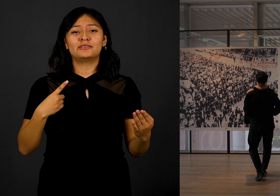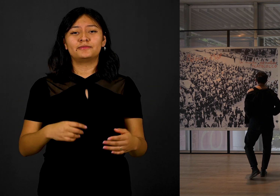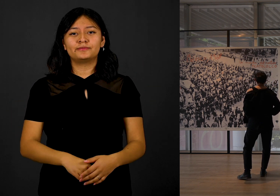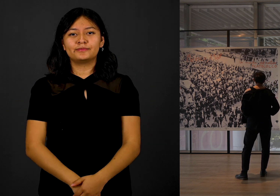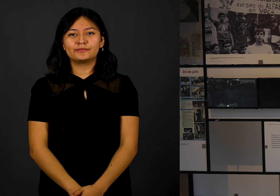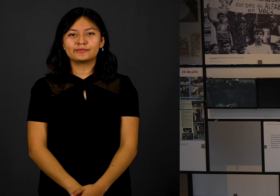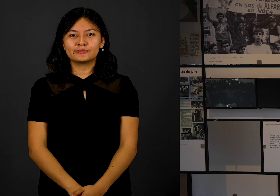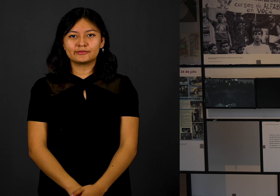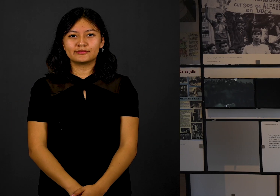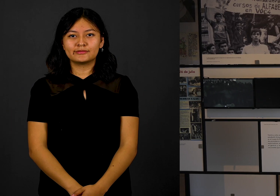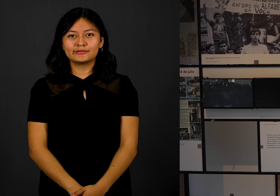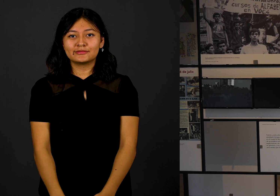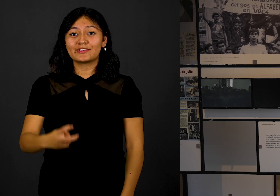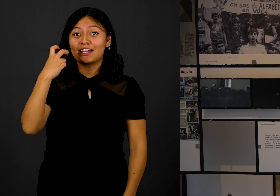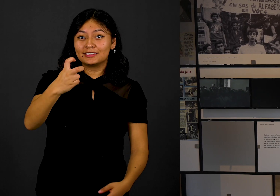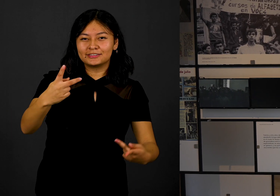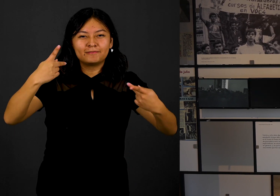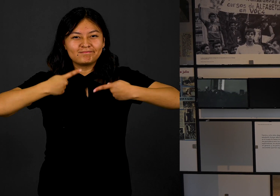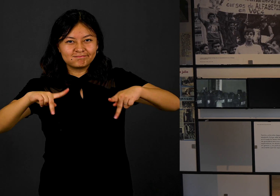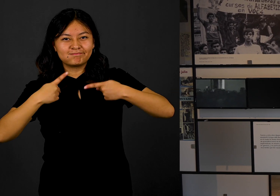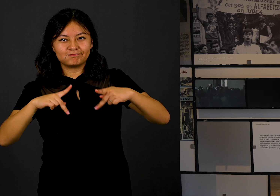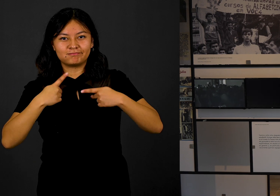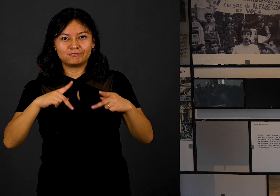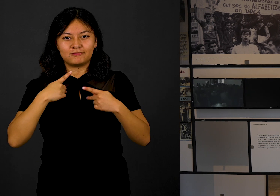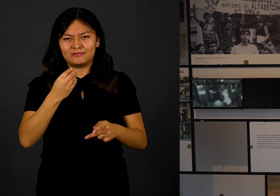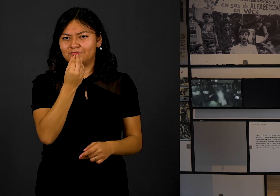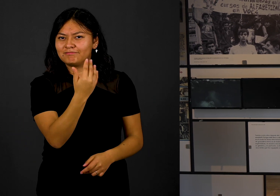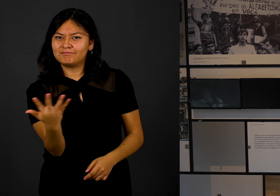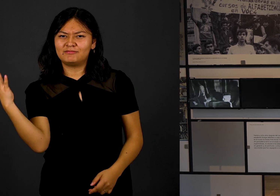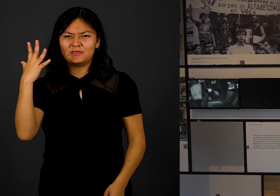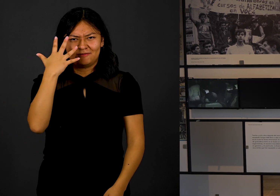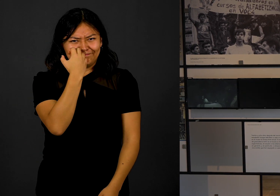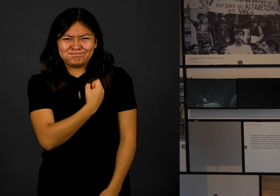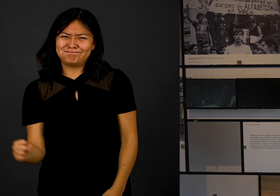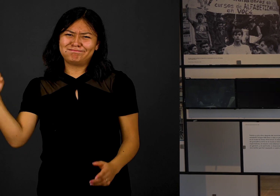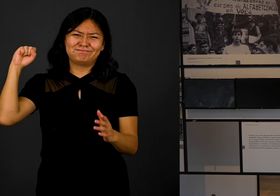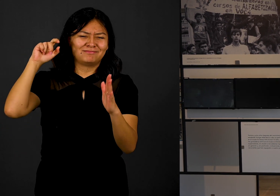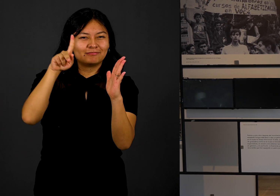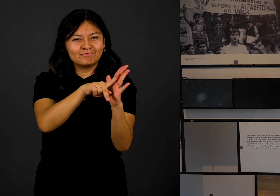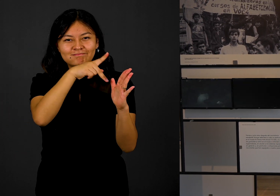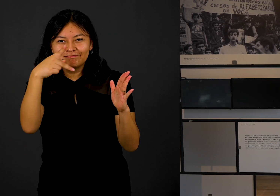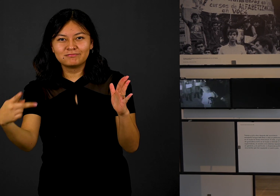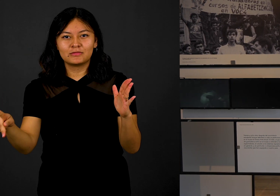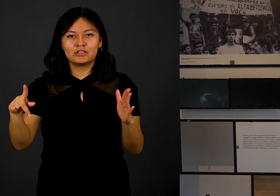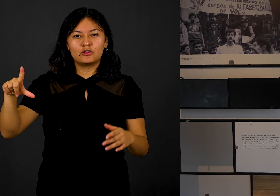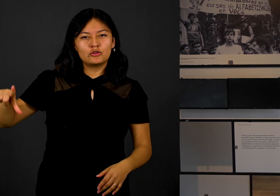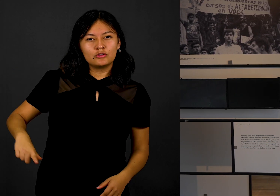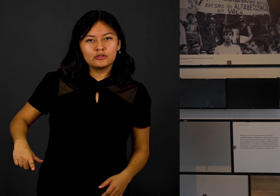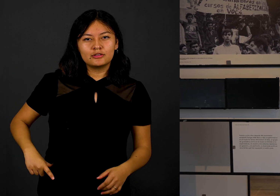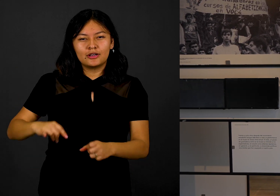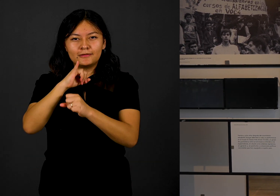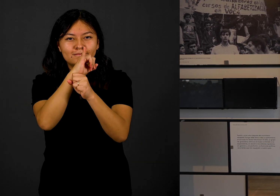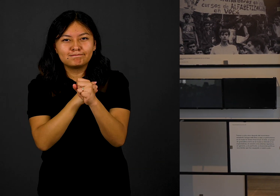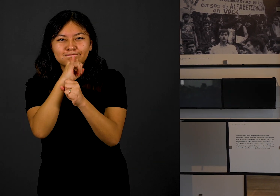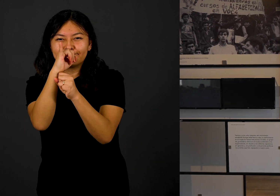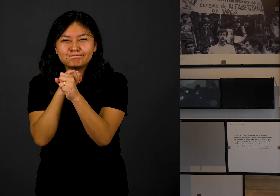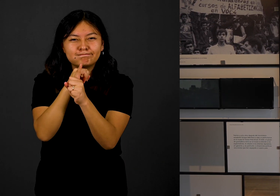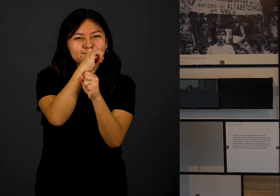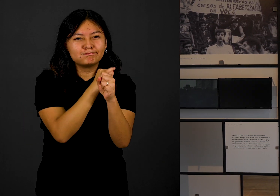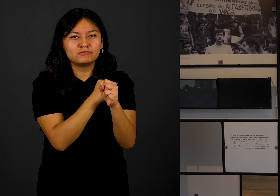Gracias a esta apertura, investigadores y periodistas pudieron revisar el actuar del gobierno, los